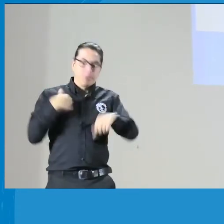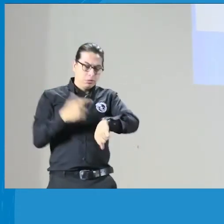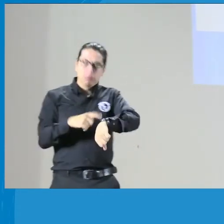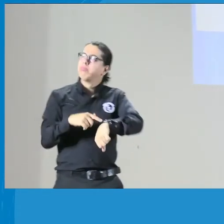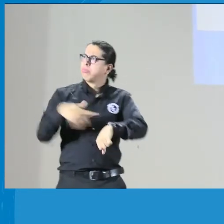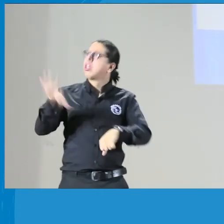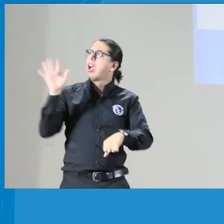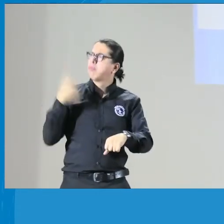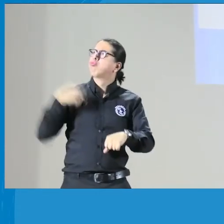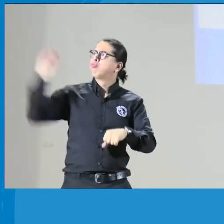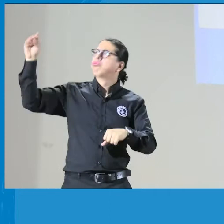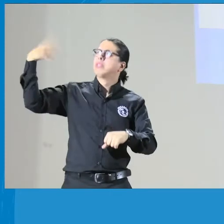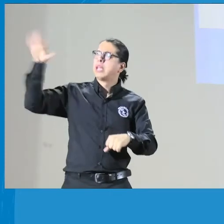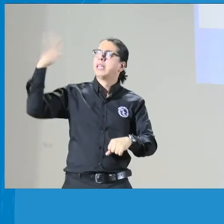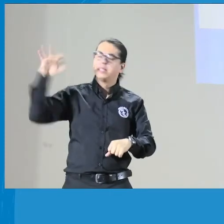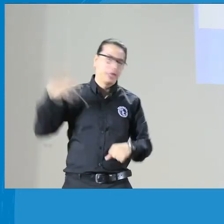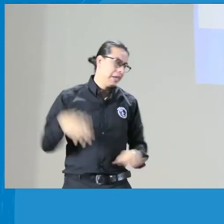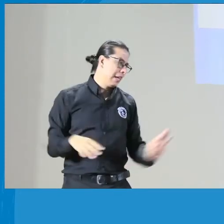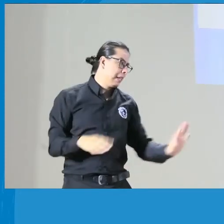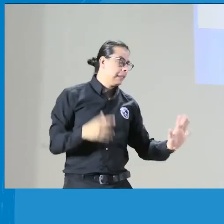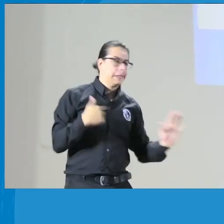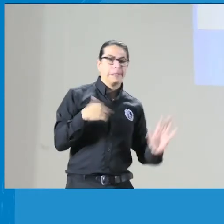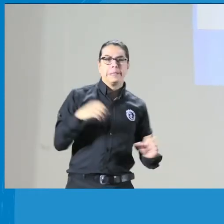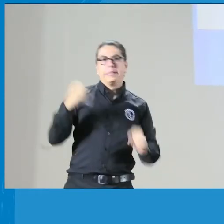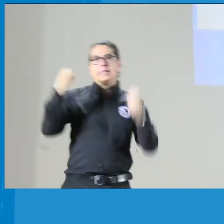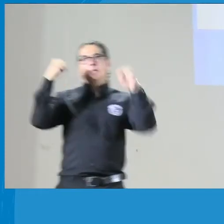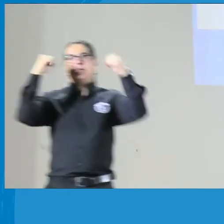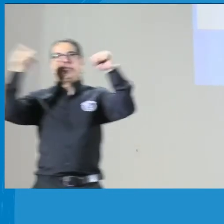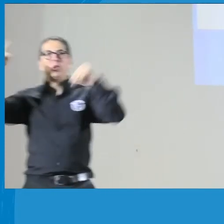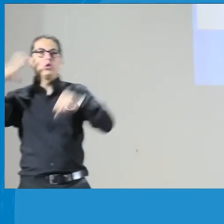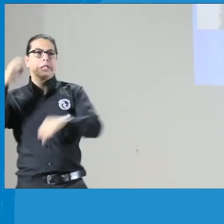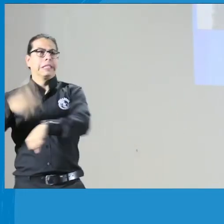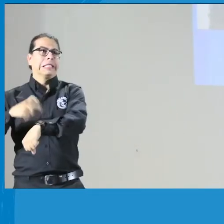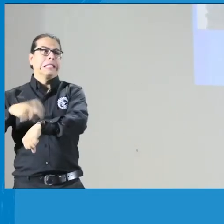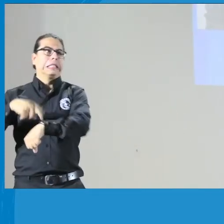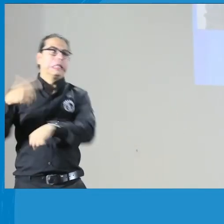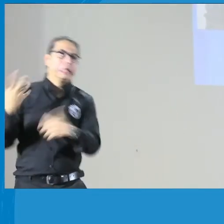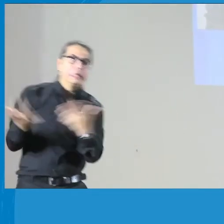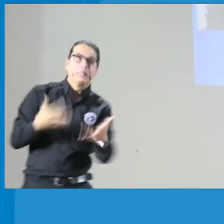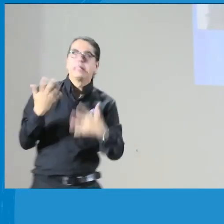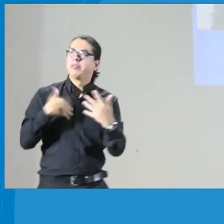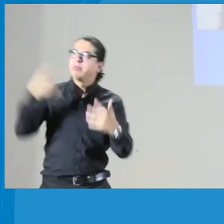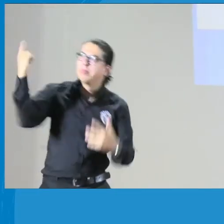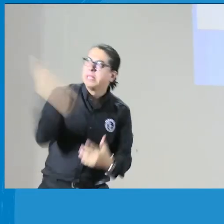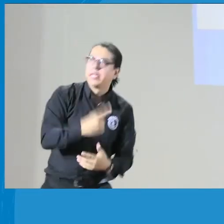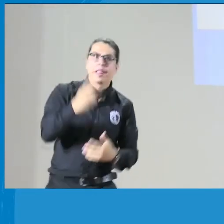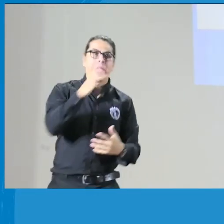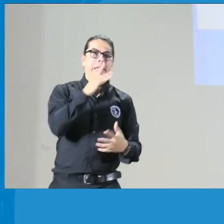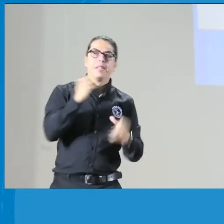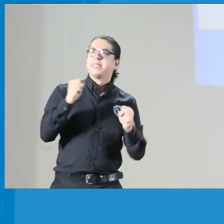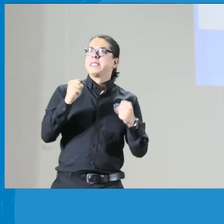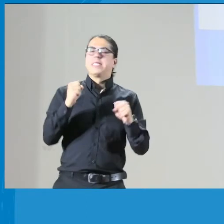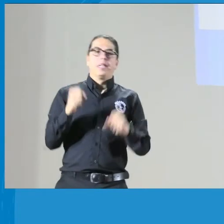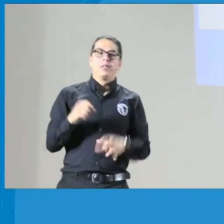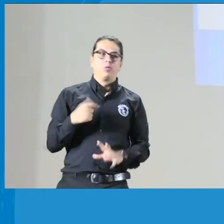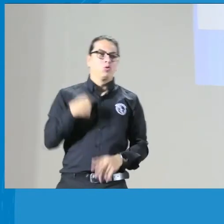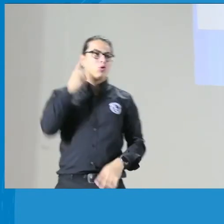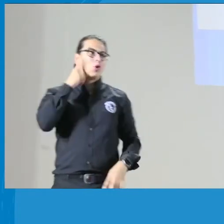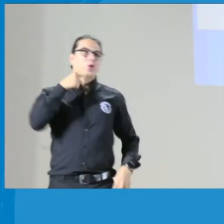logística, todo. Y el intérprete, no, ya, ya, un momento, un momento, por favor. De pronto nos contesta la persona que está acá. Dicimos,